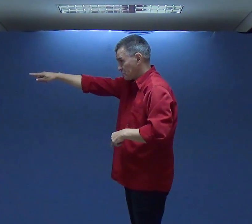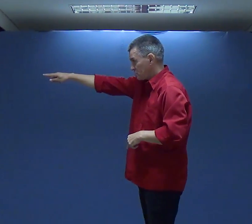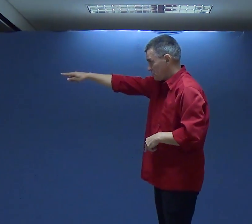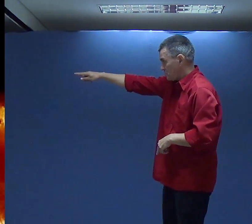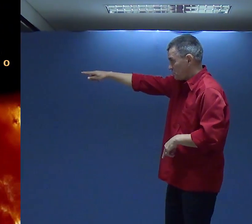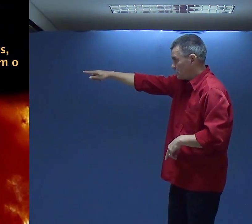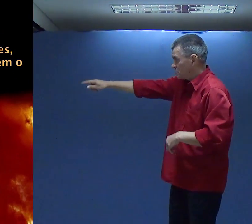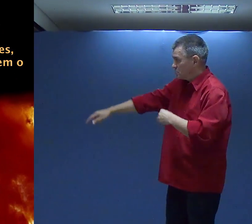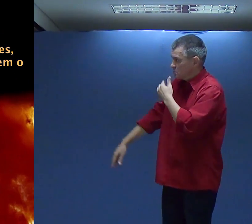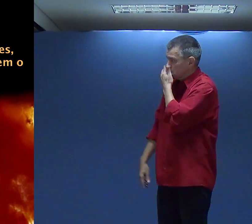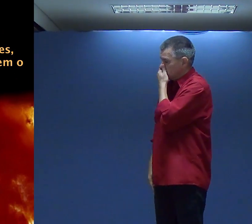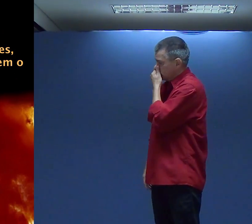Pode passar